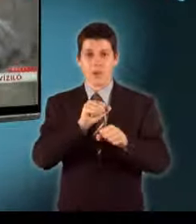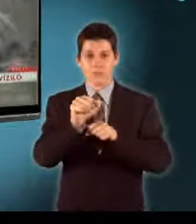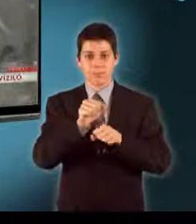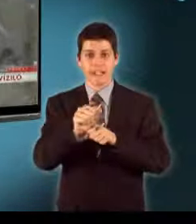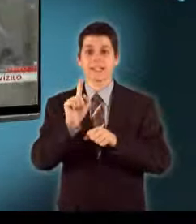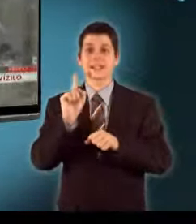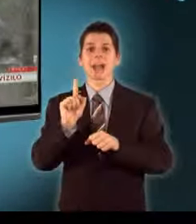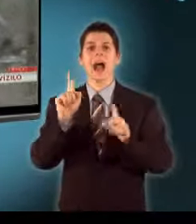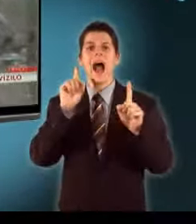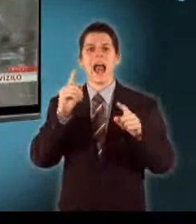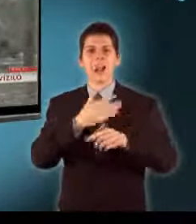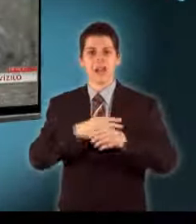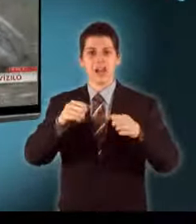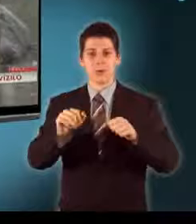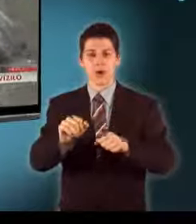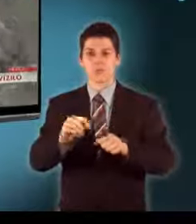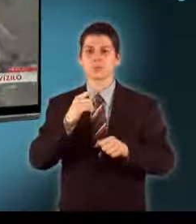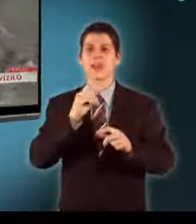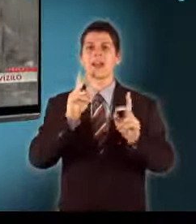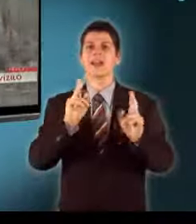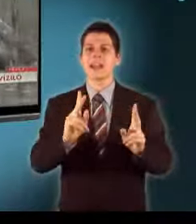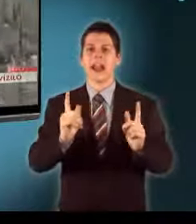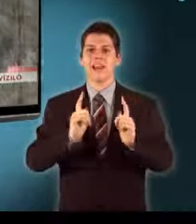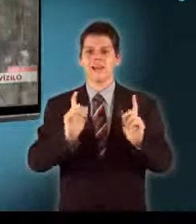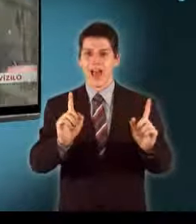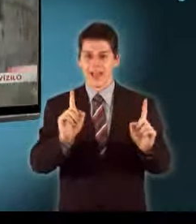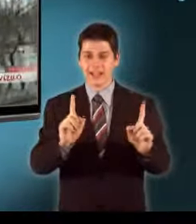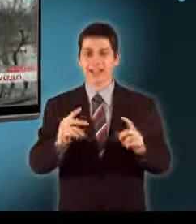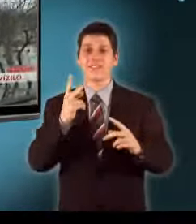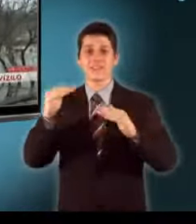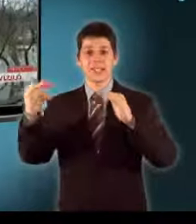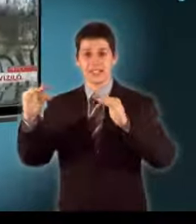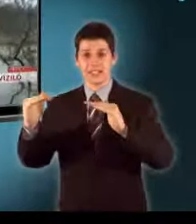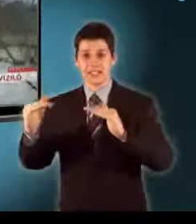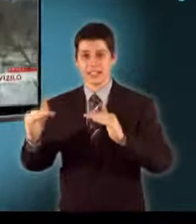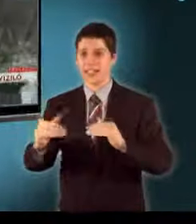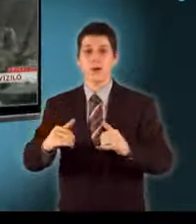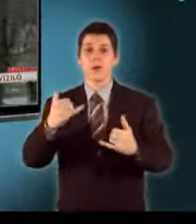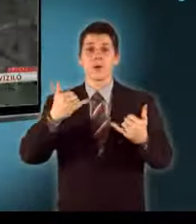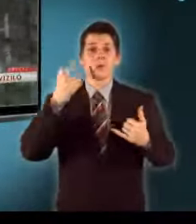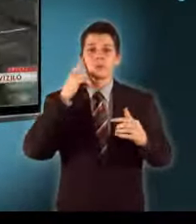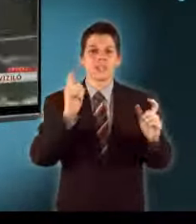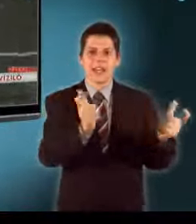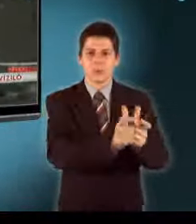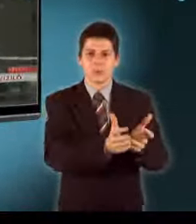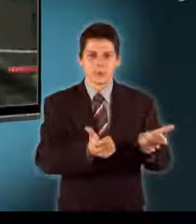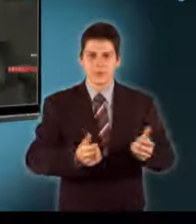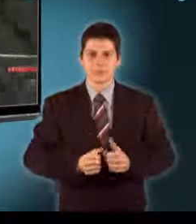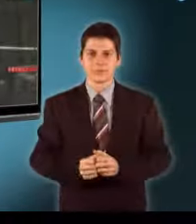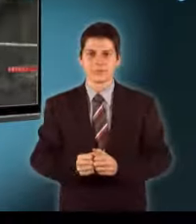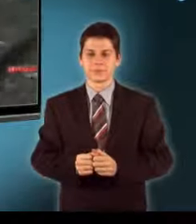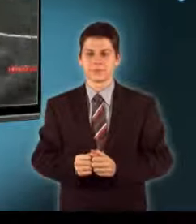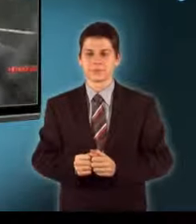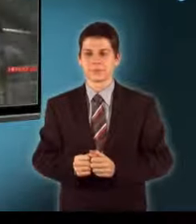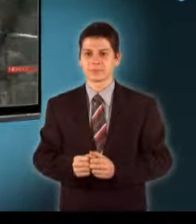senkit De az állatkert tulajdonosa szerint egyelőre várni kell a vízszint csökkenésére Mert most még nem tudják befogni az elcsatangolt